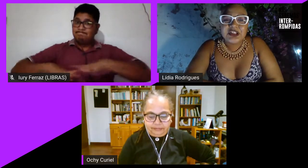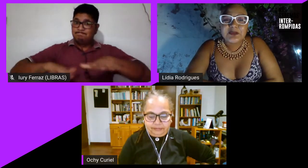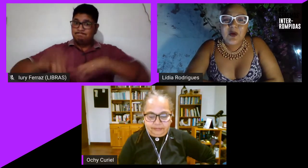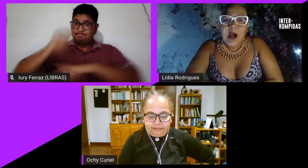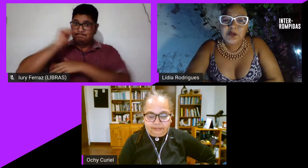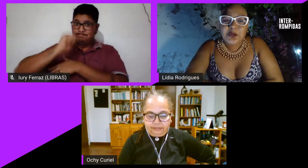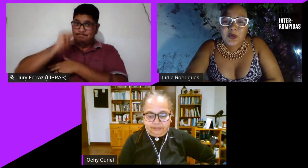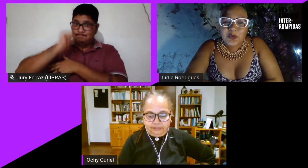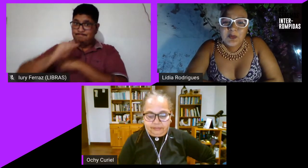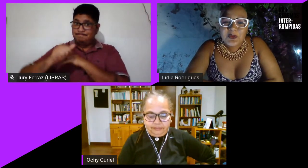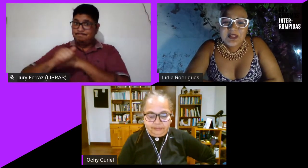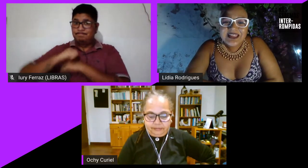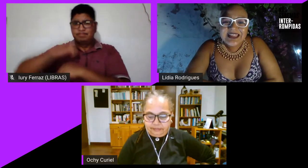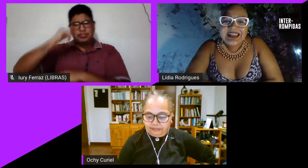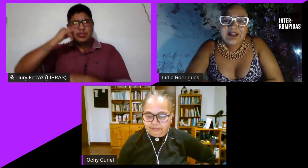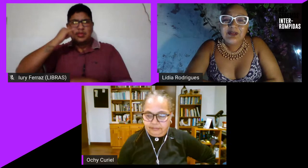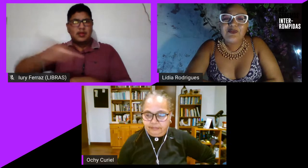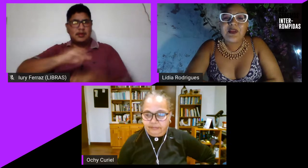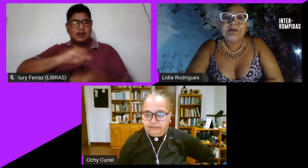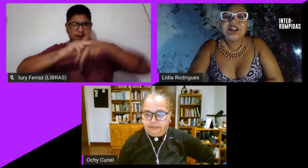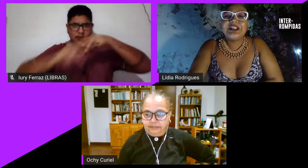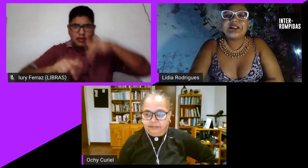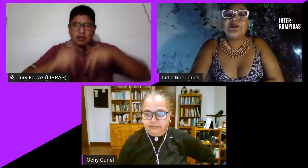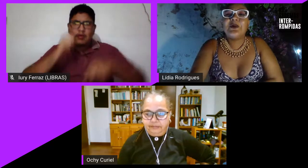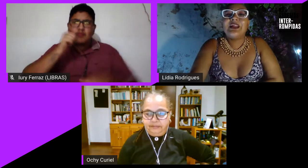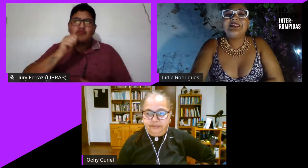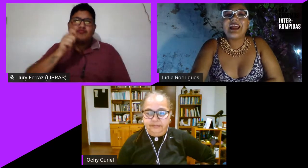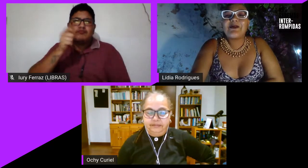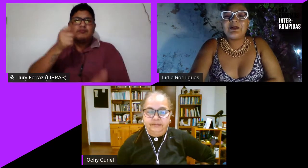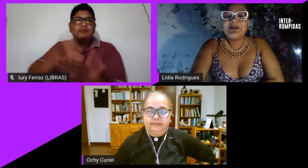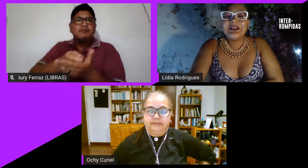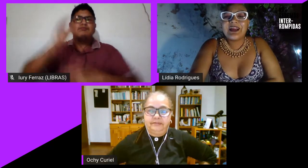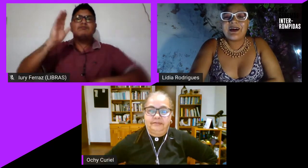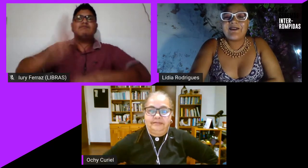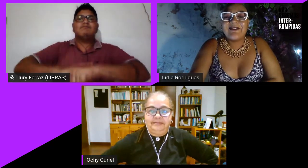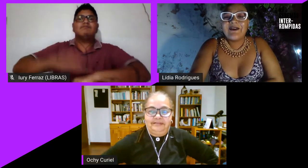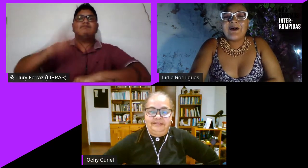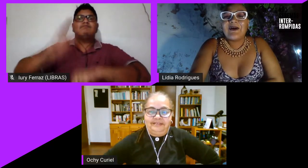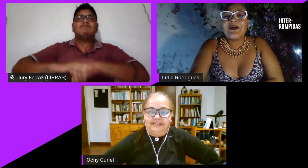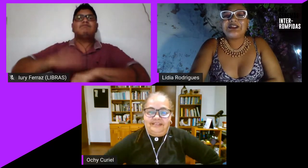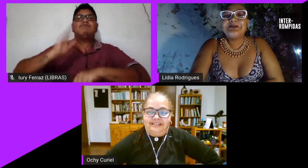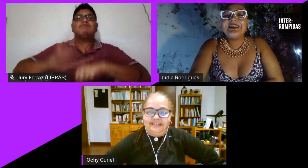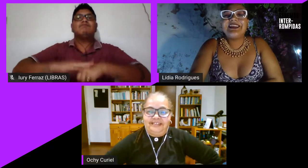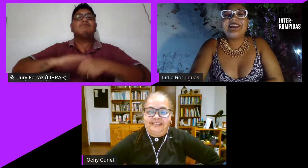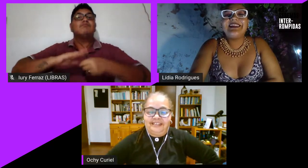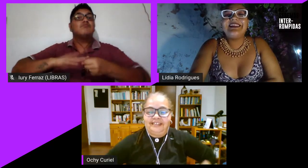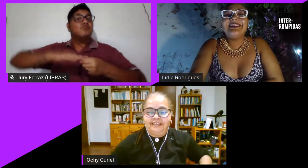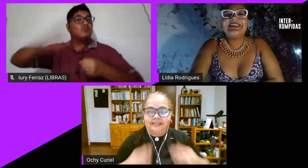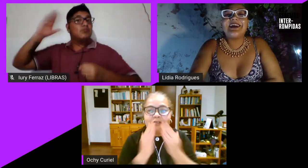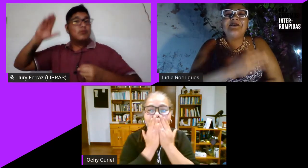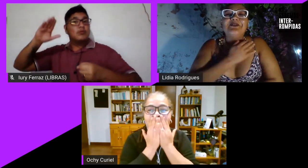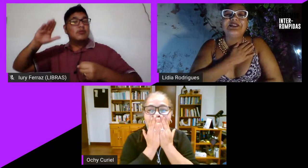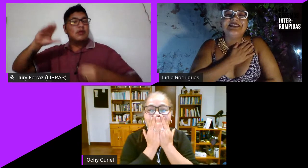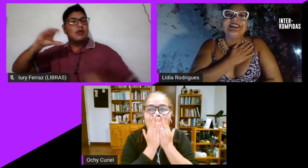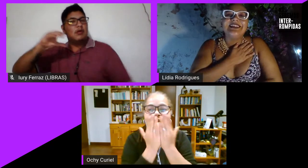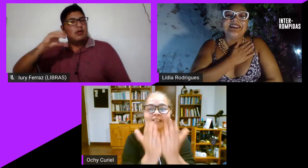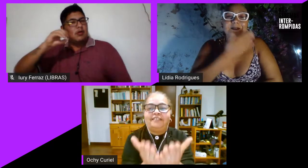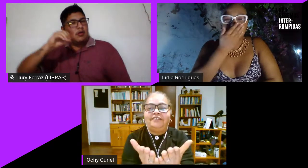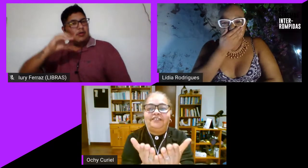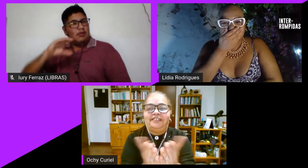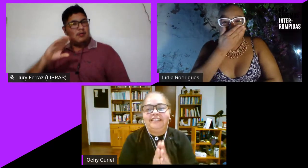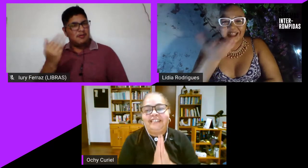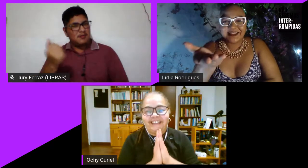do feminismo autônomo e do feminismo decolonial Otte minha querida tá com